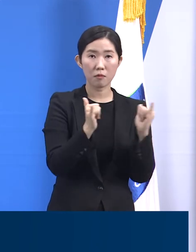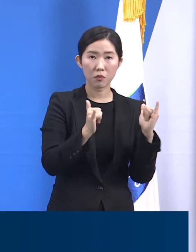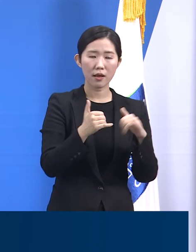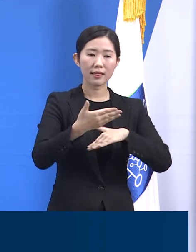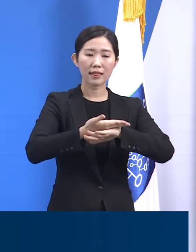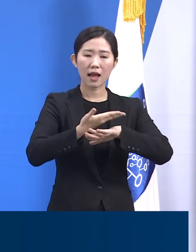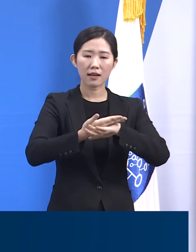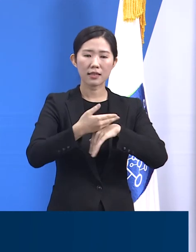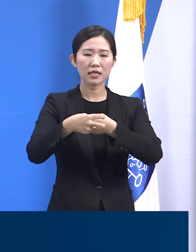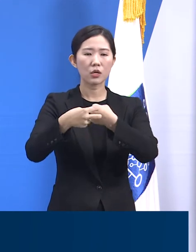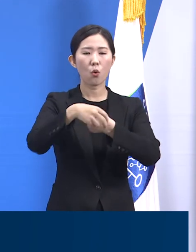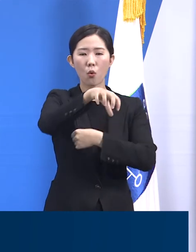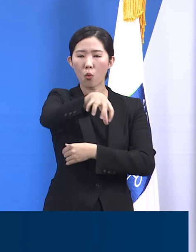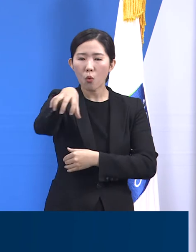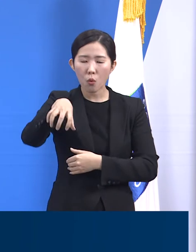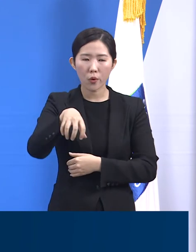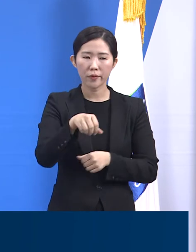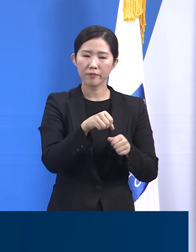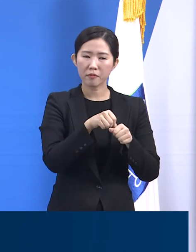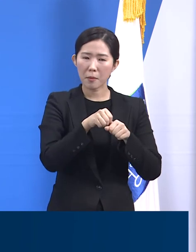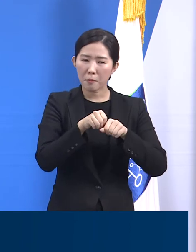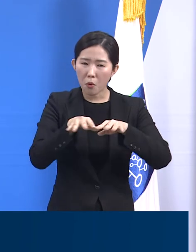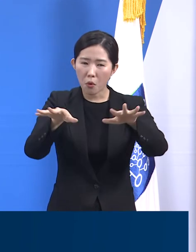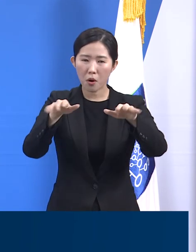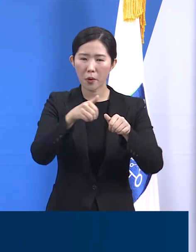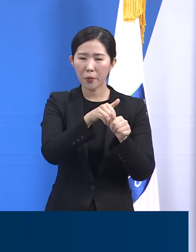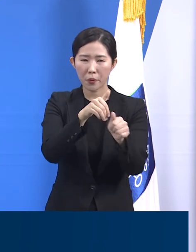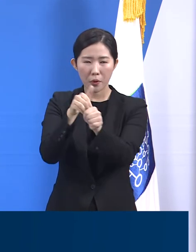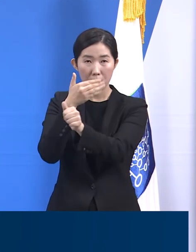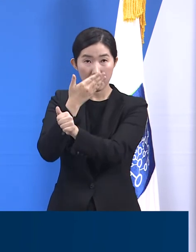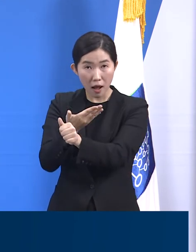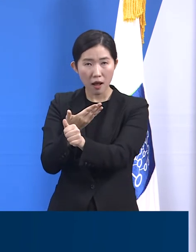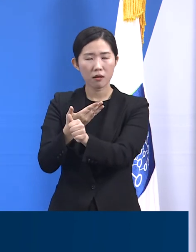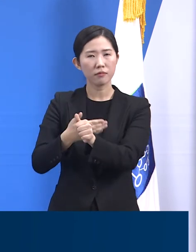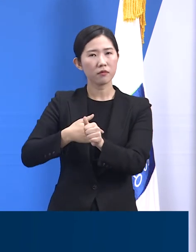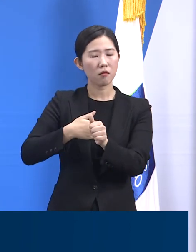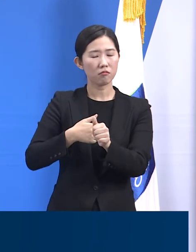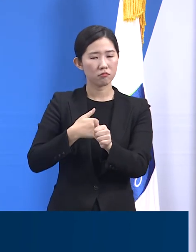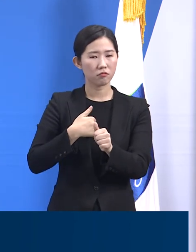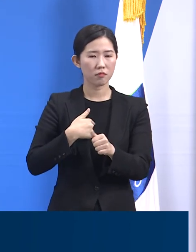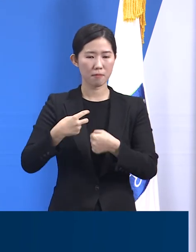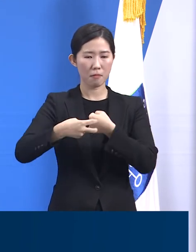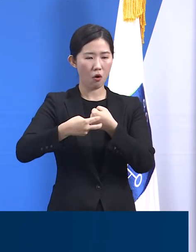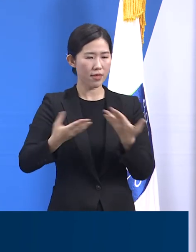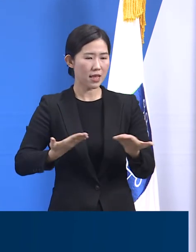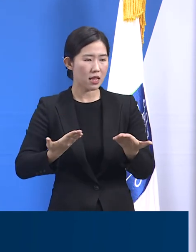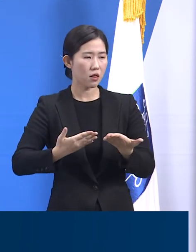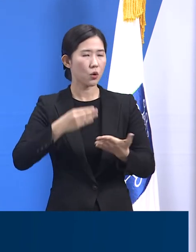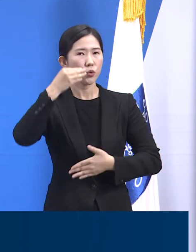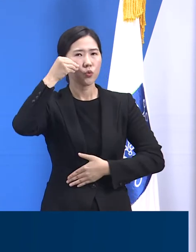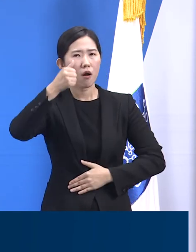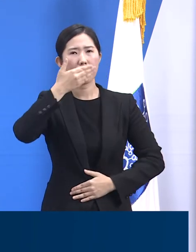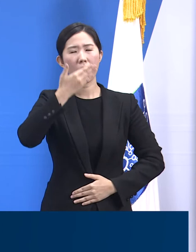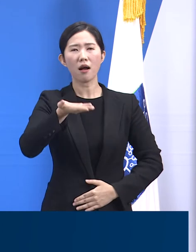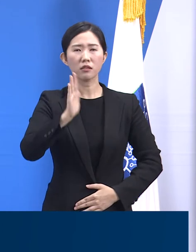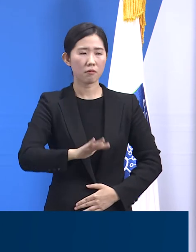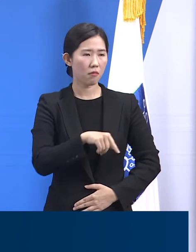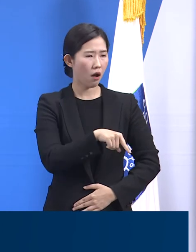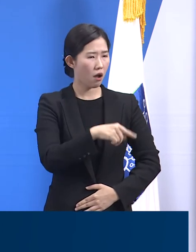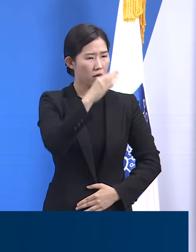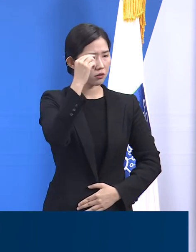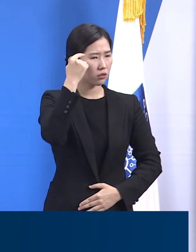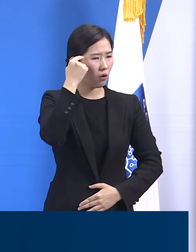최대한 많이 소산할 수 있다면 현장 대응이 더 수월해지겠지만 그 대상 기관을 찾기 어려운 것이